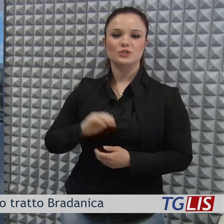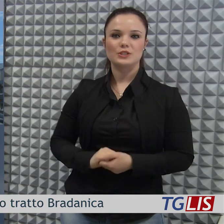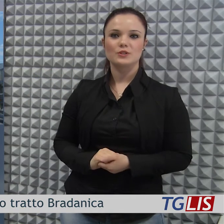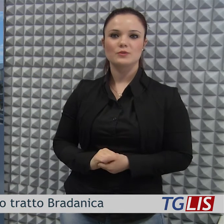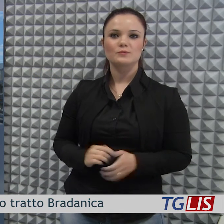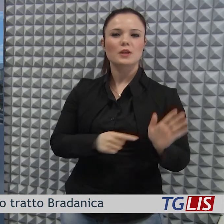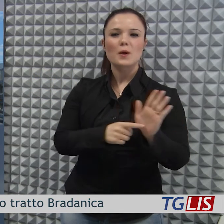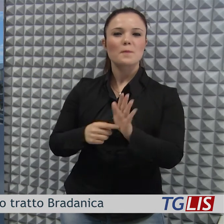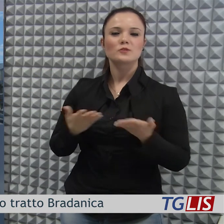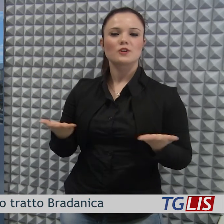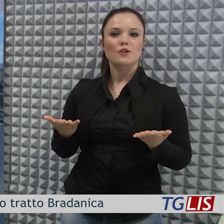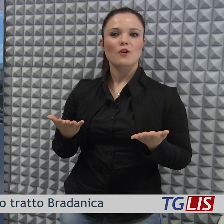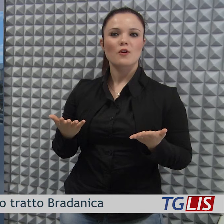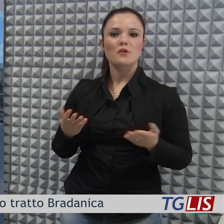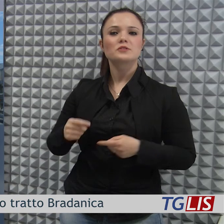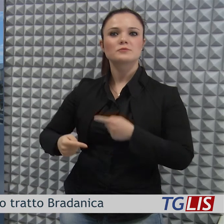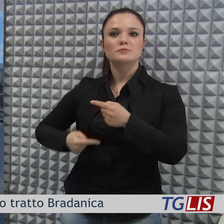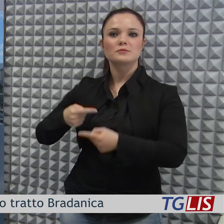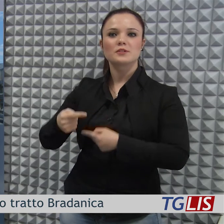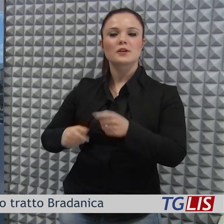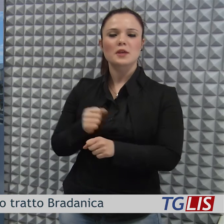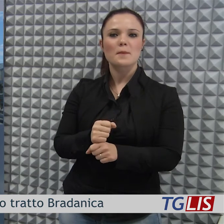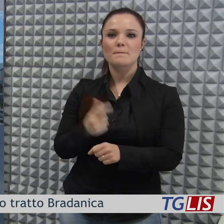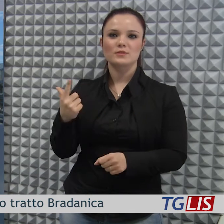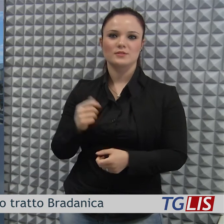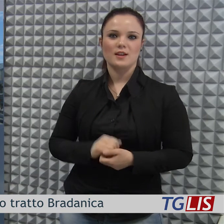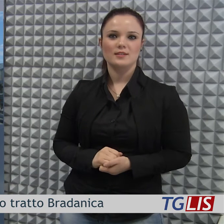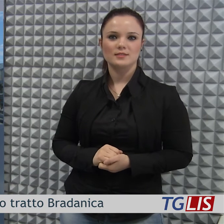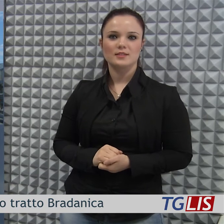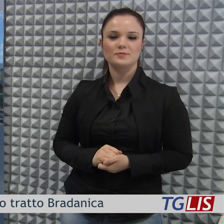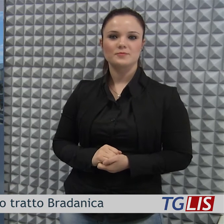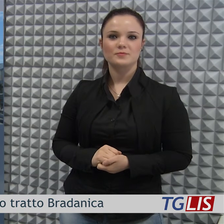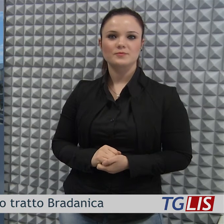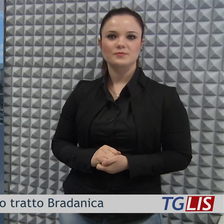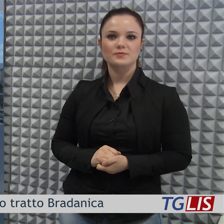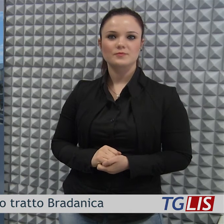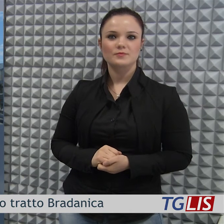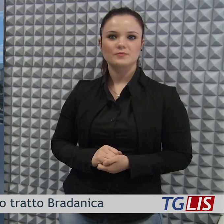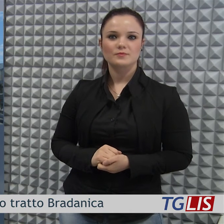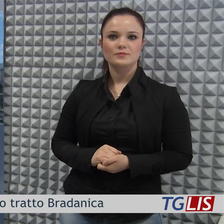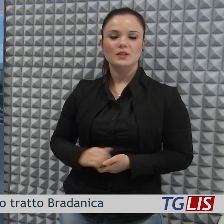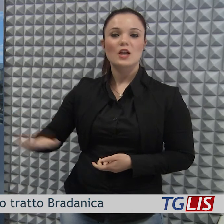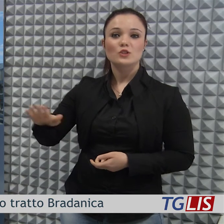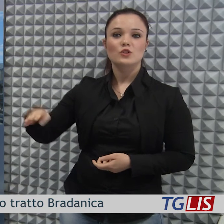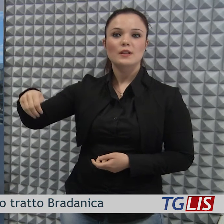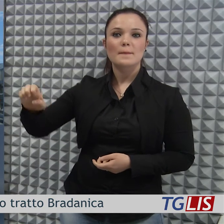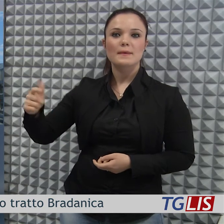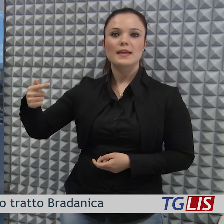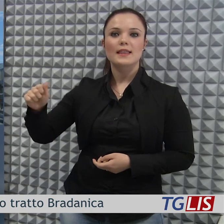rappresenta un passo importantissimo e ci consente di riavvicinare l